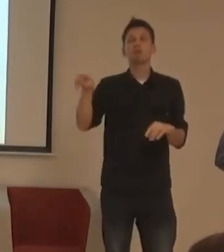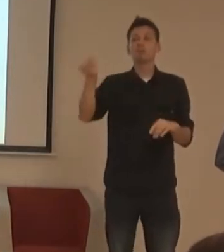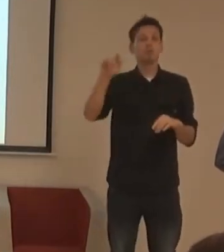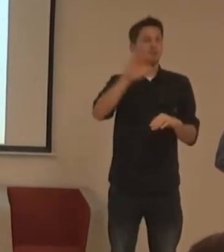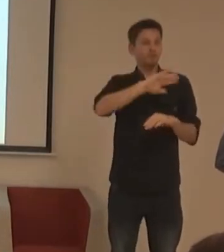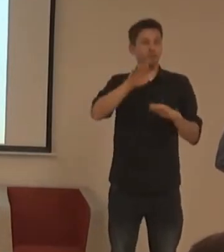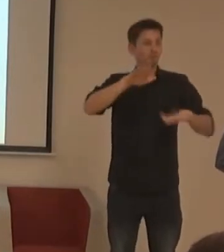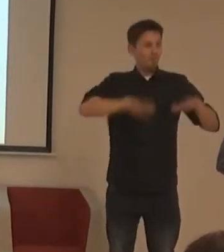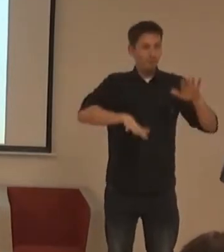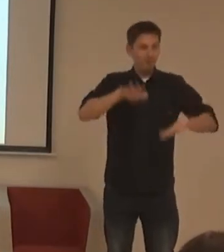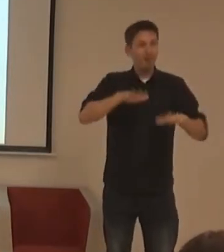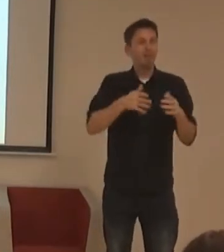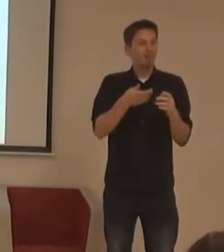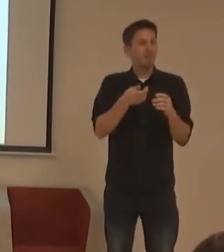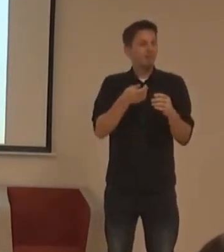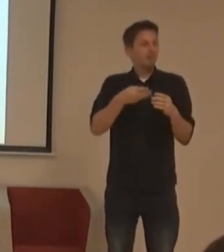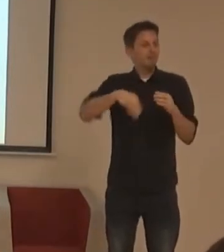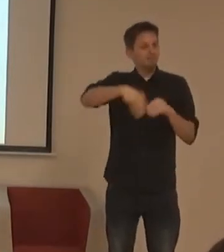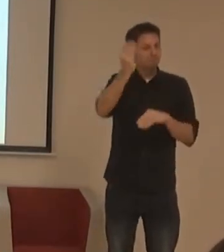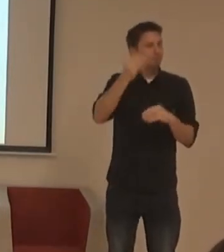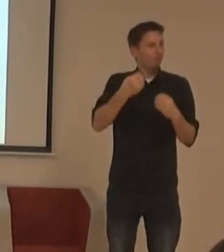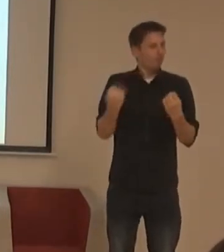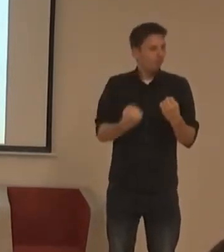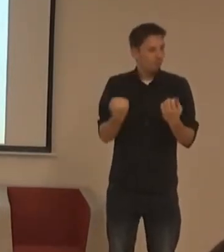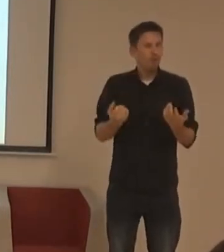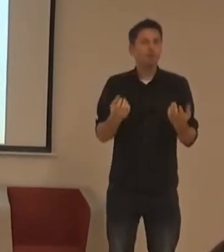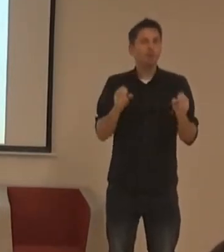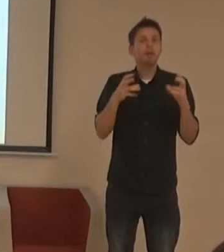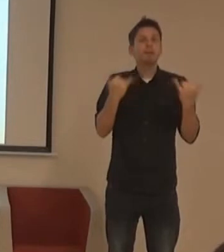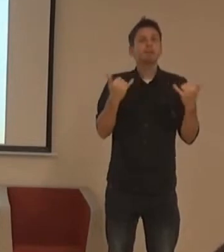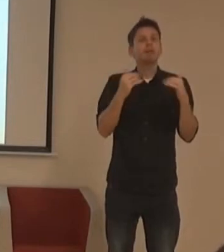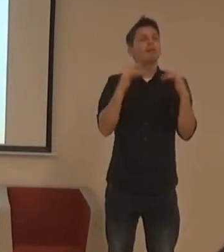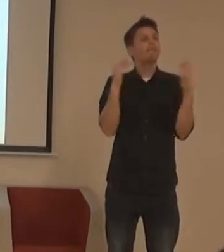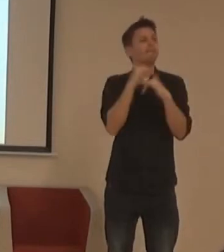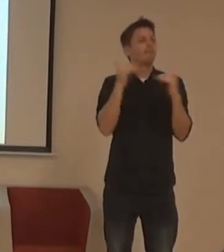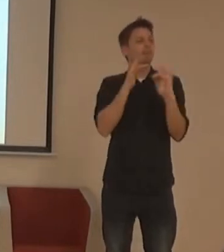Všichni v pohodě, kredit a funguje. Kdo dneska měl bezproblémové Wi-Fi?